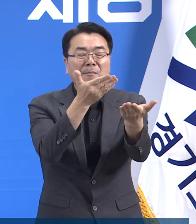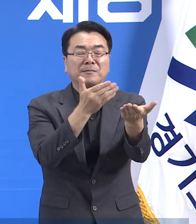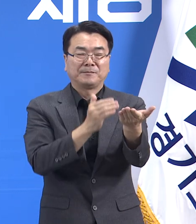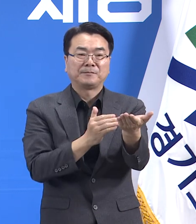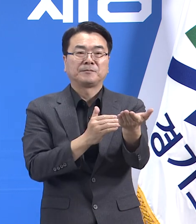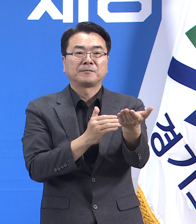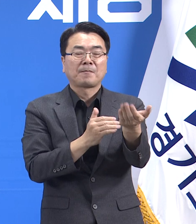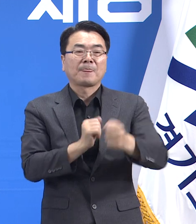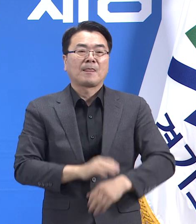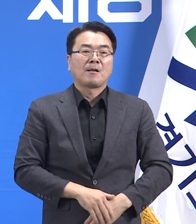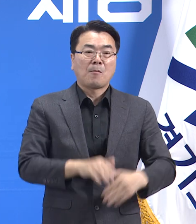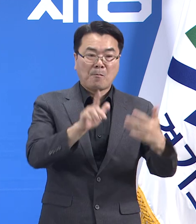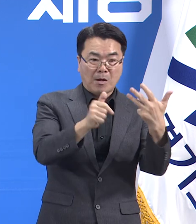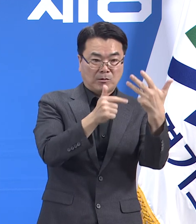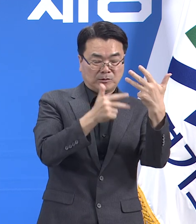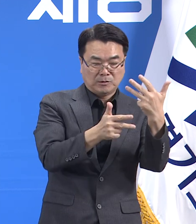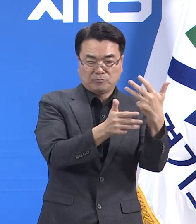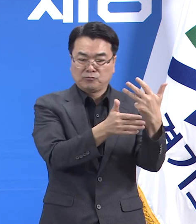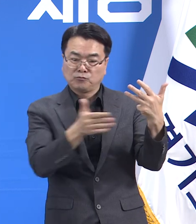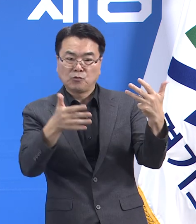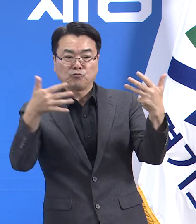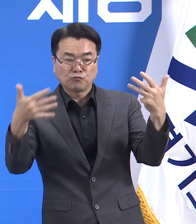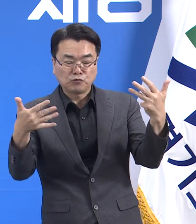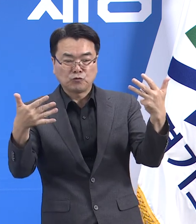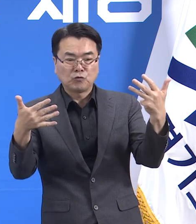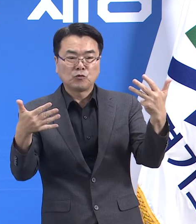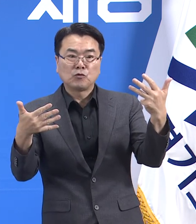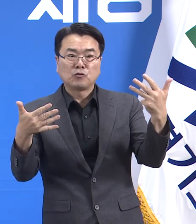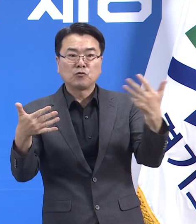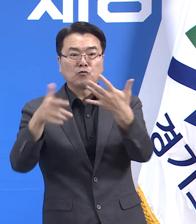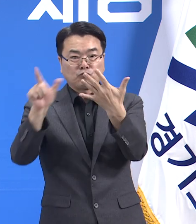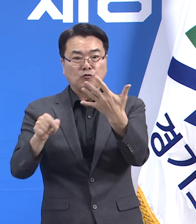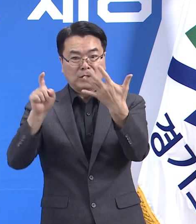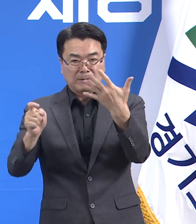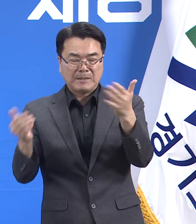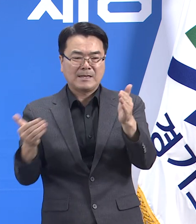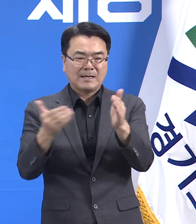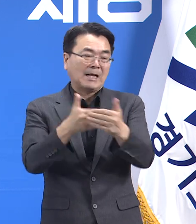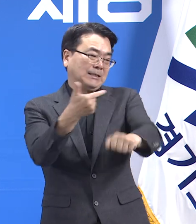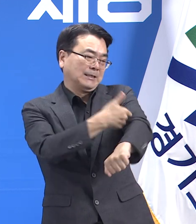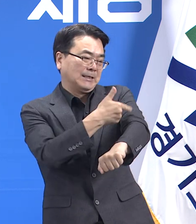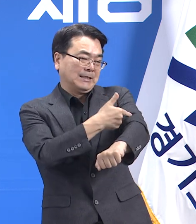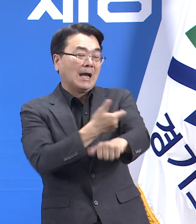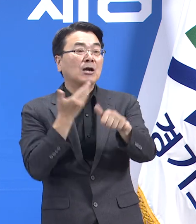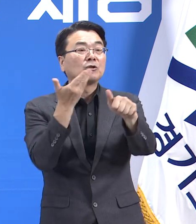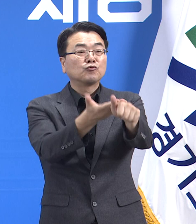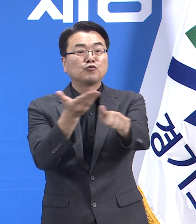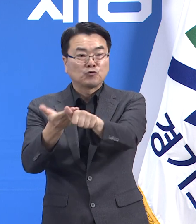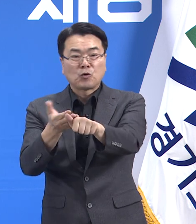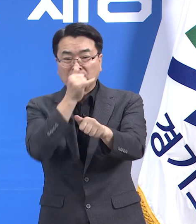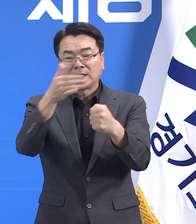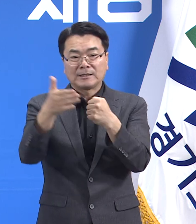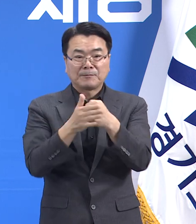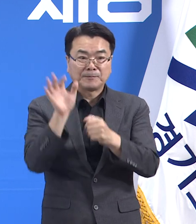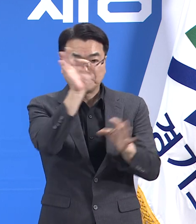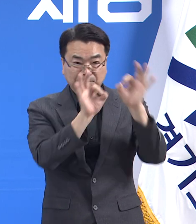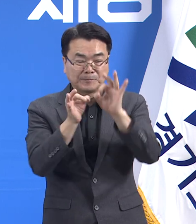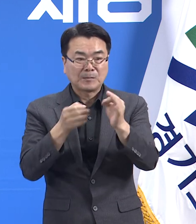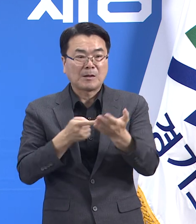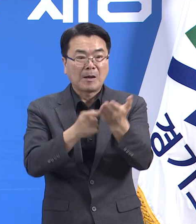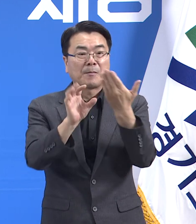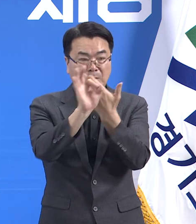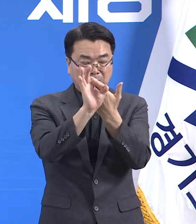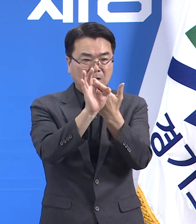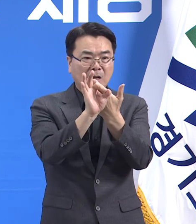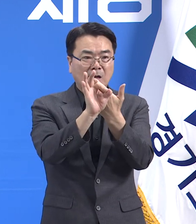접종은 8월 17일부터 9월 11일까지 도내 지역예방접종센터에서 진행되며 접종 백신은 화이자 또는 모더나가 됩니다.